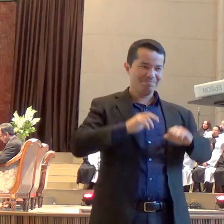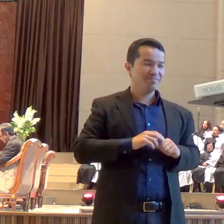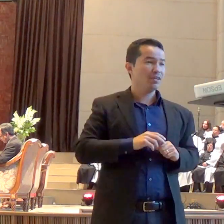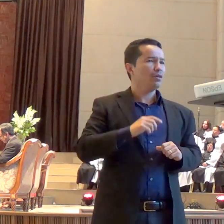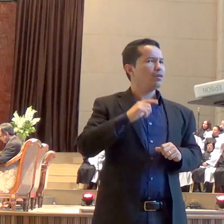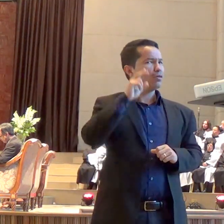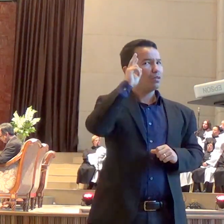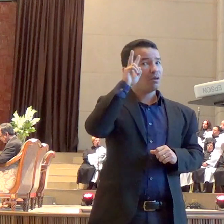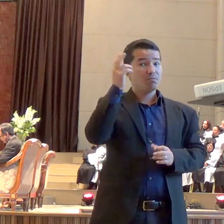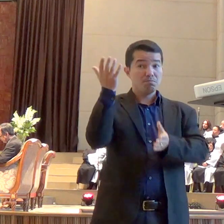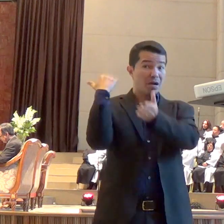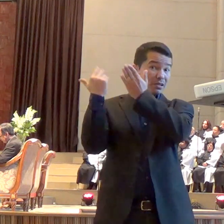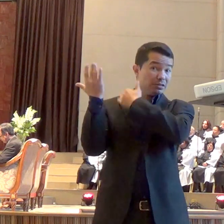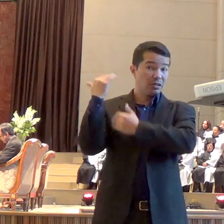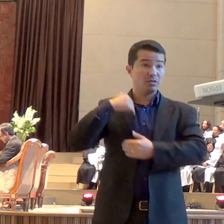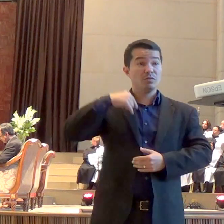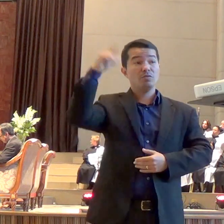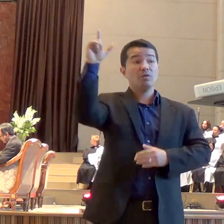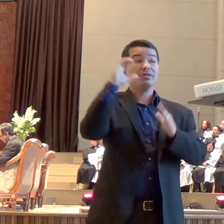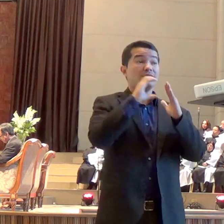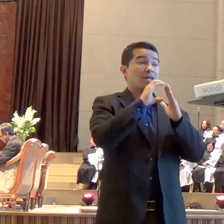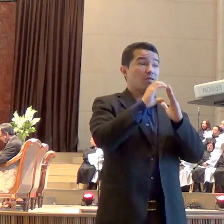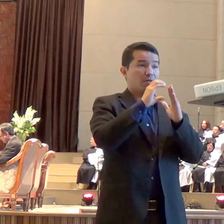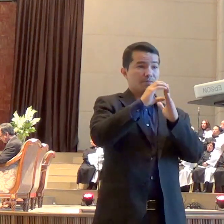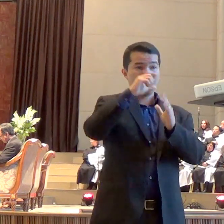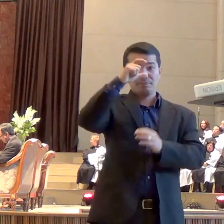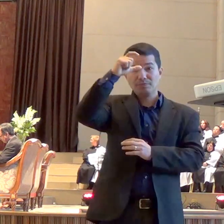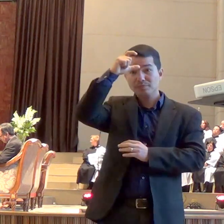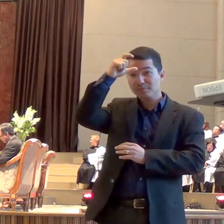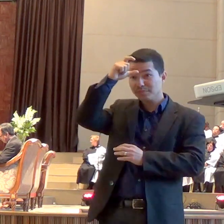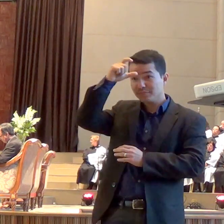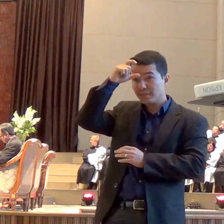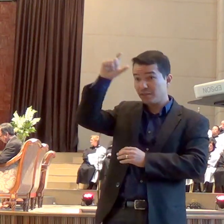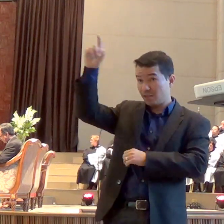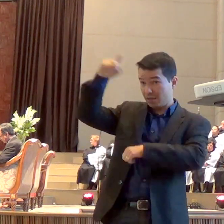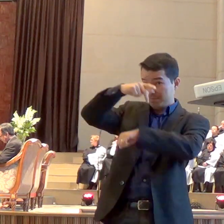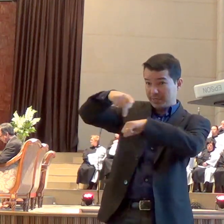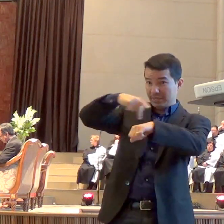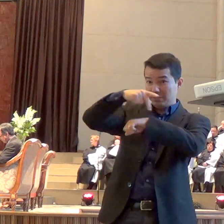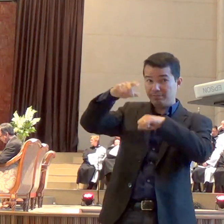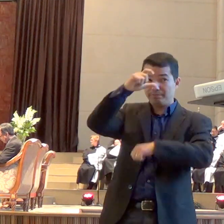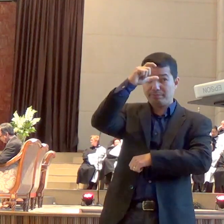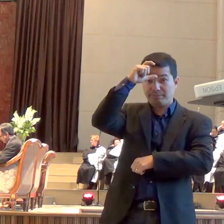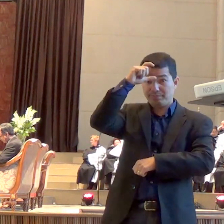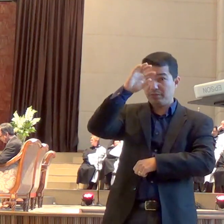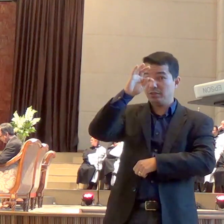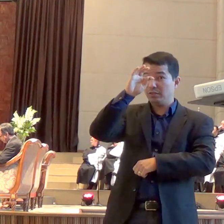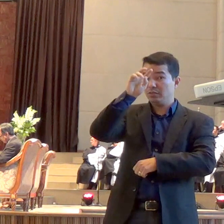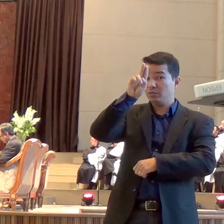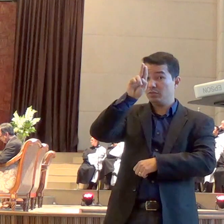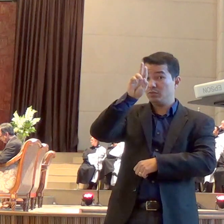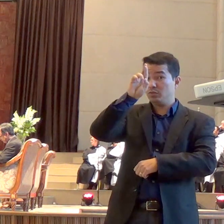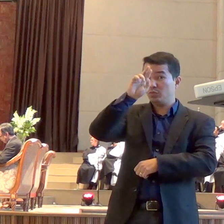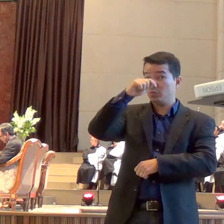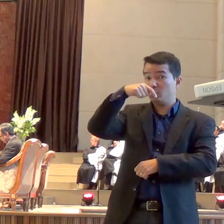Turquia e ouvi uma jovem dar o seu testemunho, uma jovem que havia se convertido do